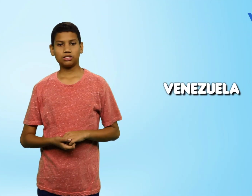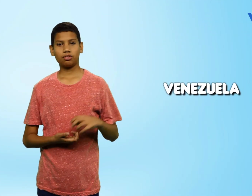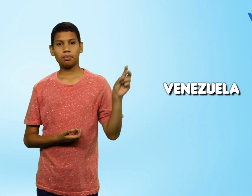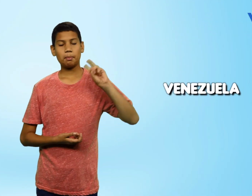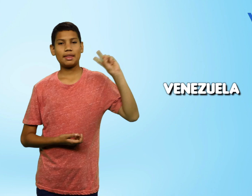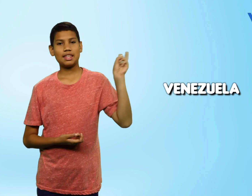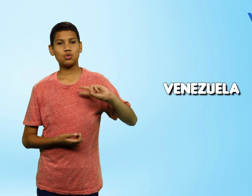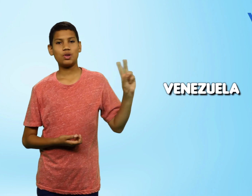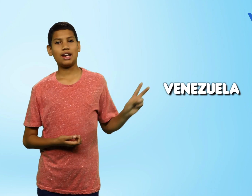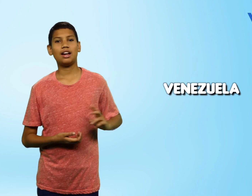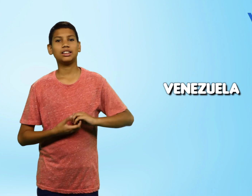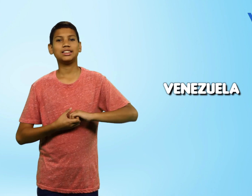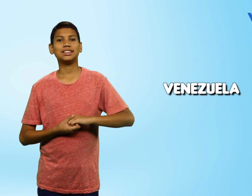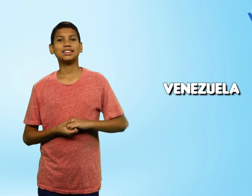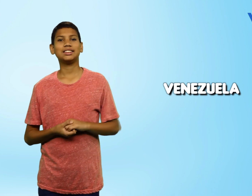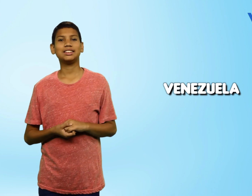Venezuela Venezuela